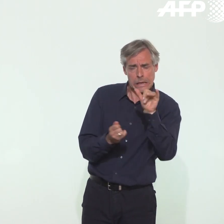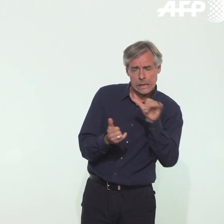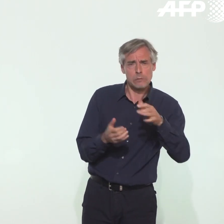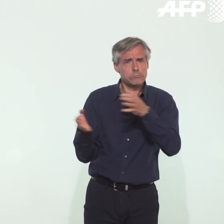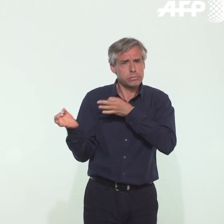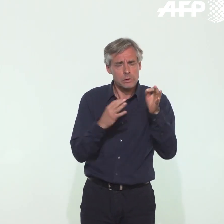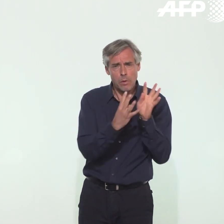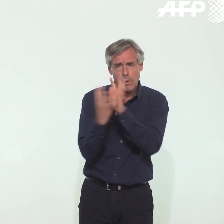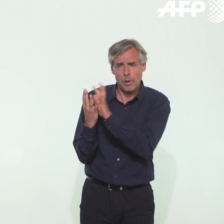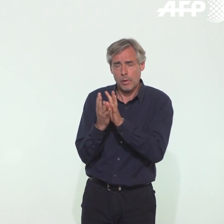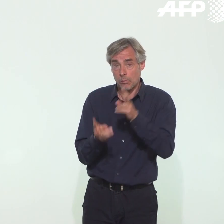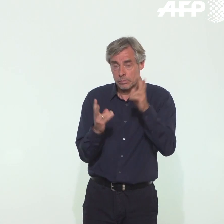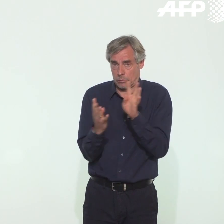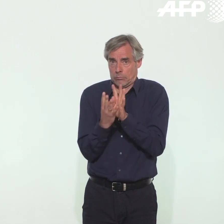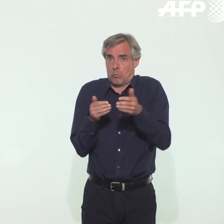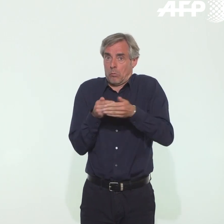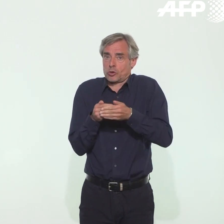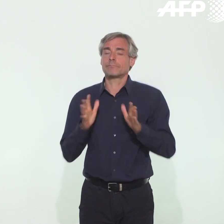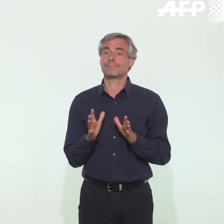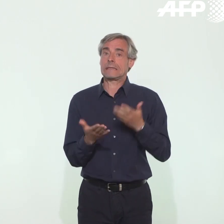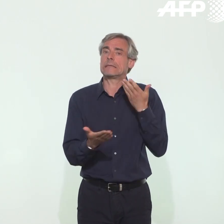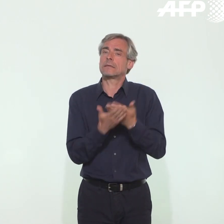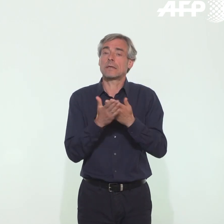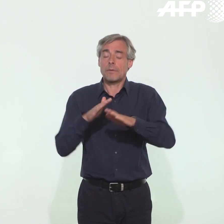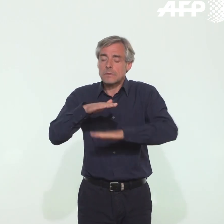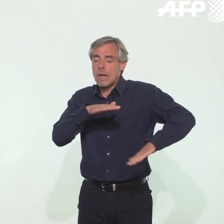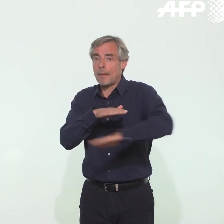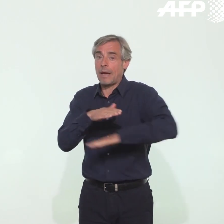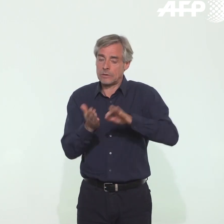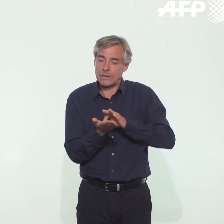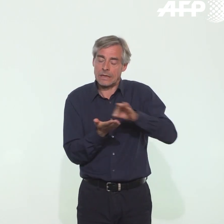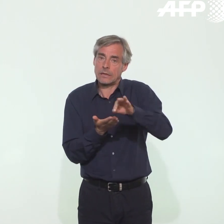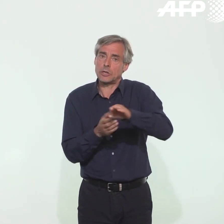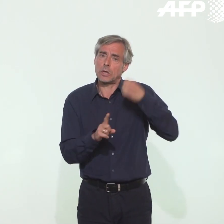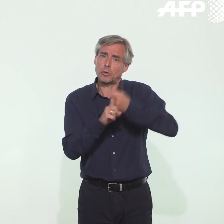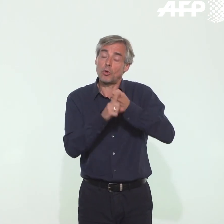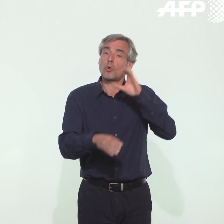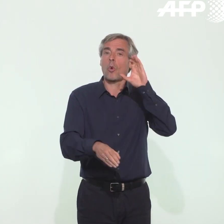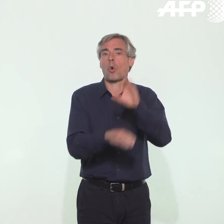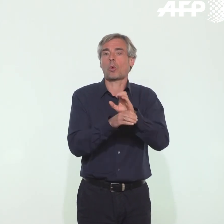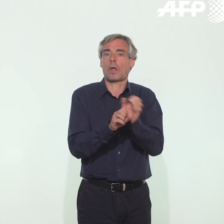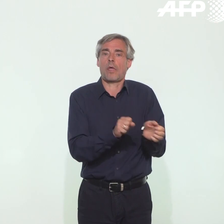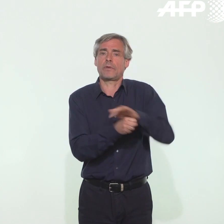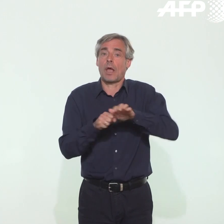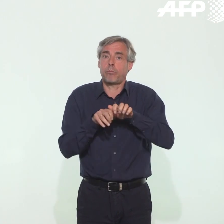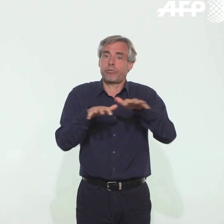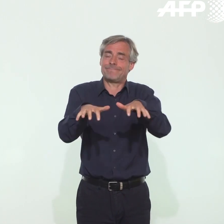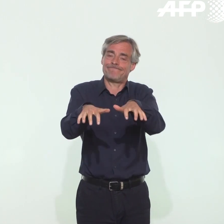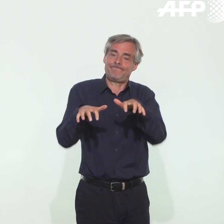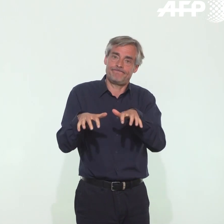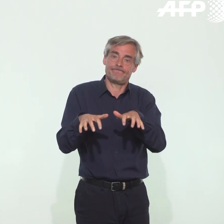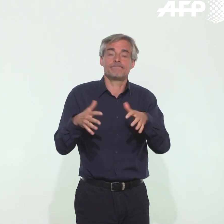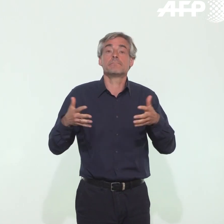ont été en contact étroit. C'est le cœur de notre stratégie de lutte contre la propagation de l'épidémie Covid